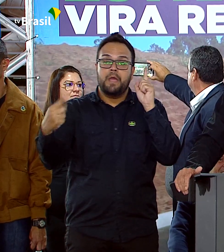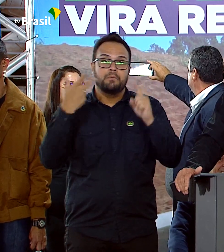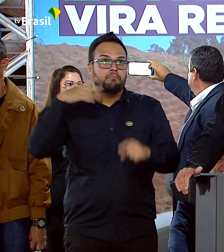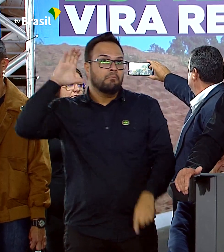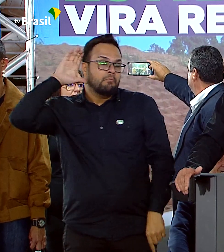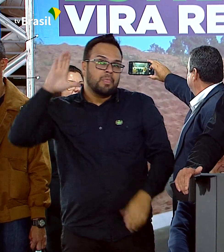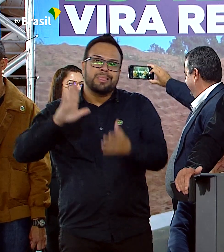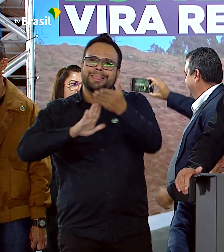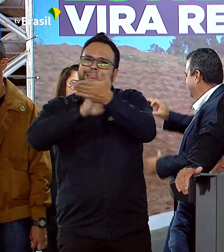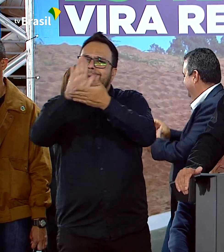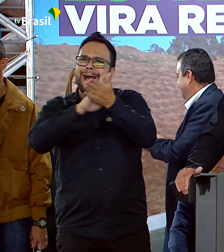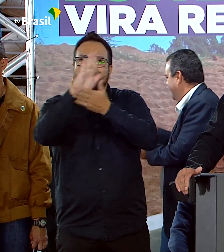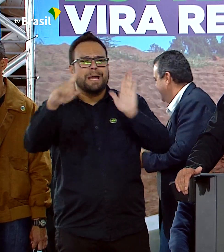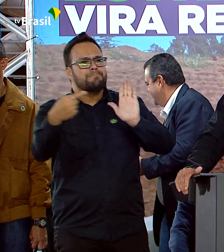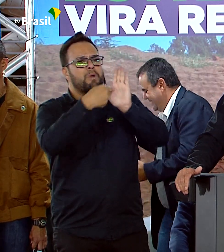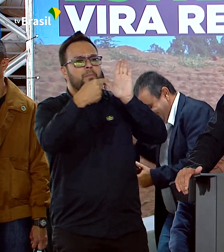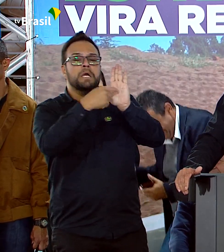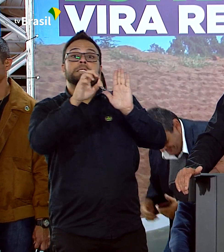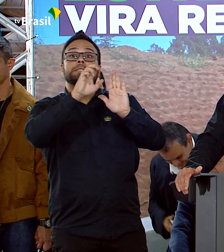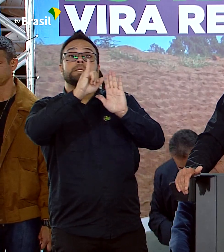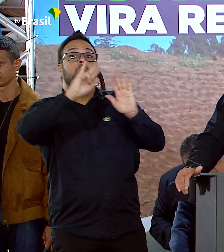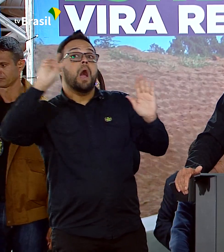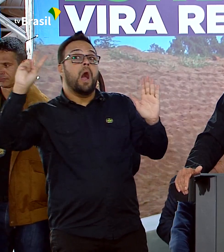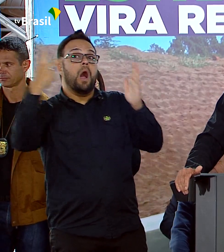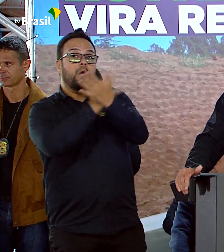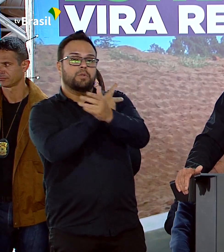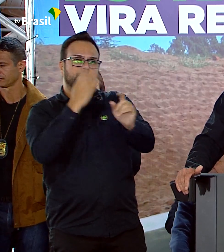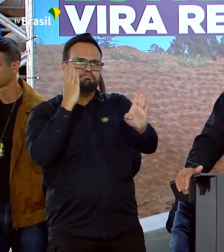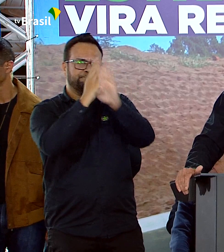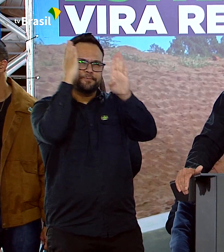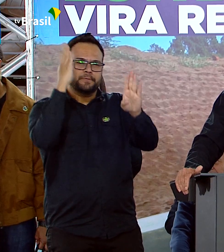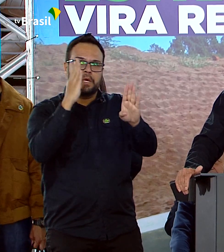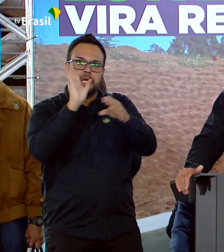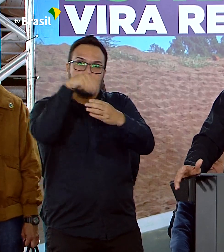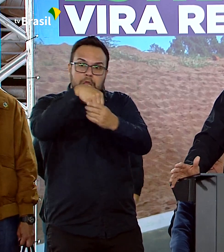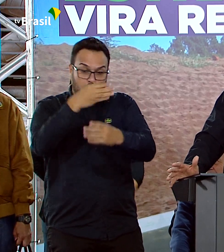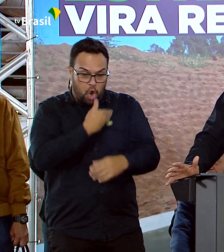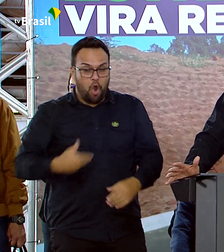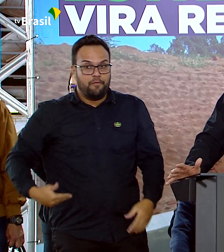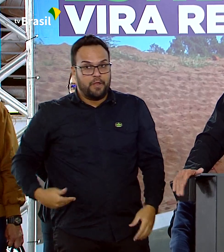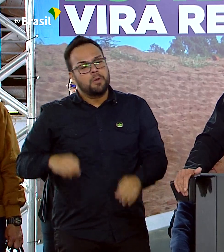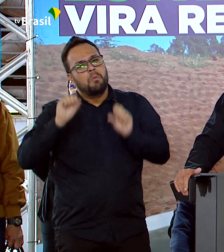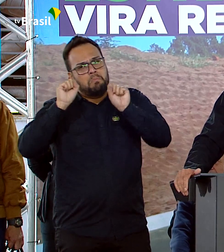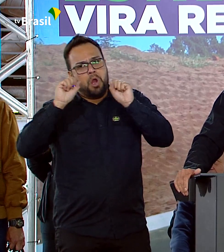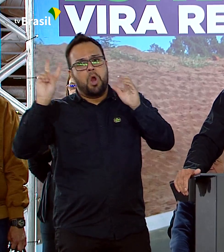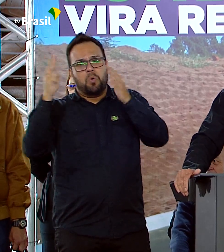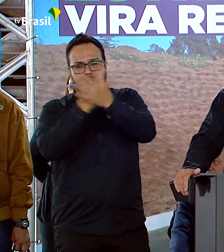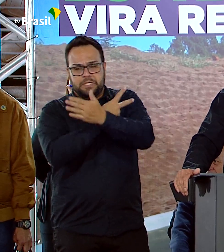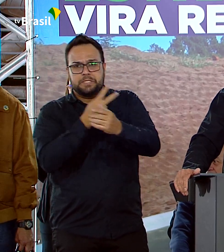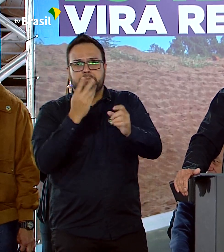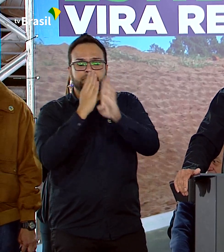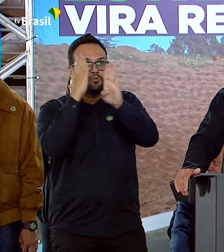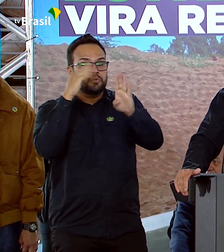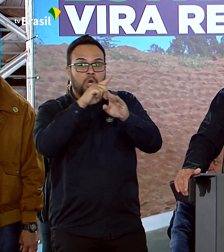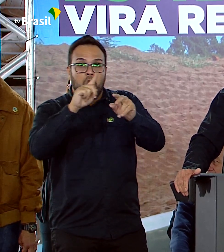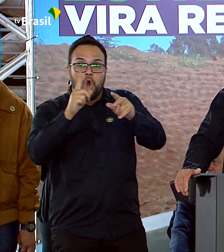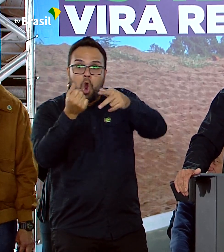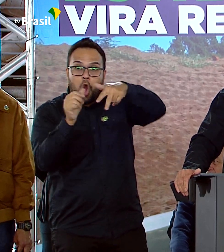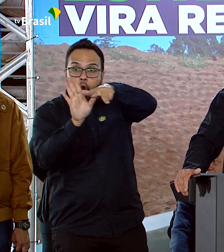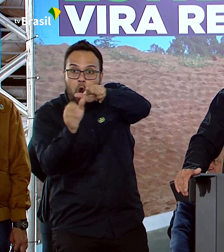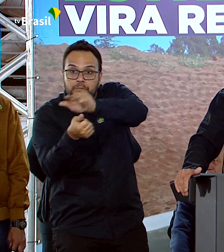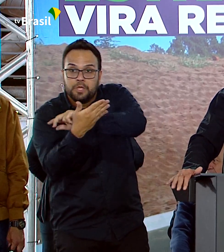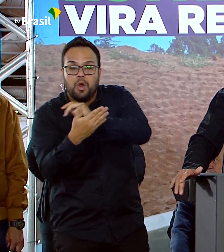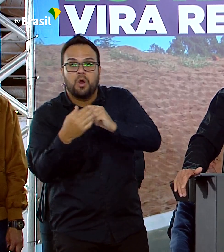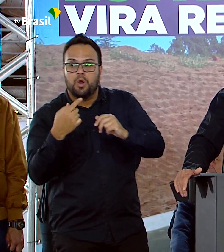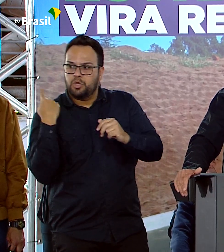Sempre digo, se aparecer corrupção em nosso governo, que pode acontecer, nós ajudaremos